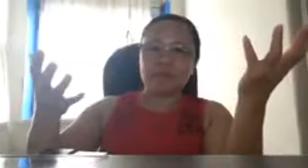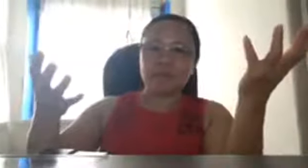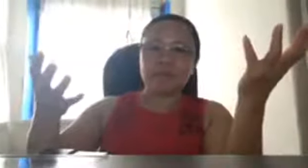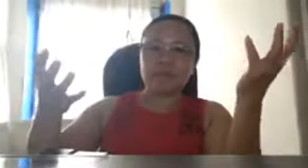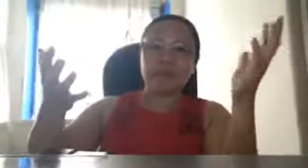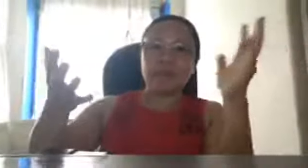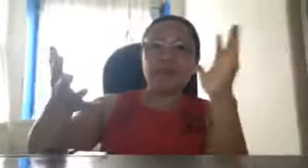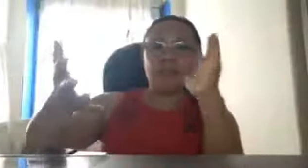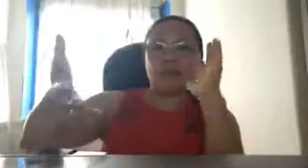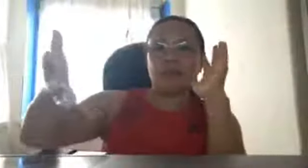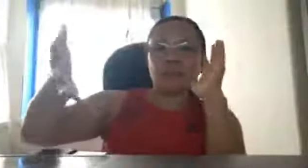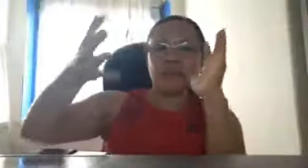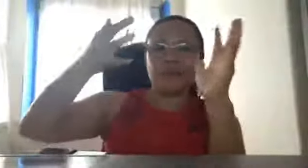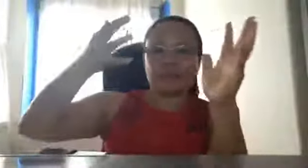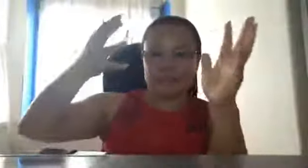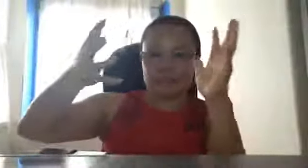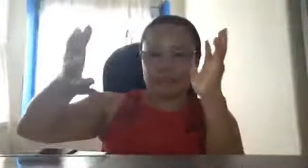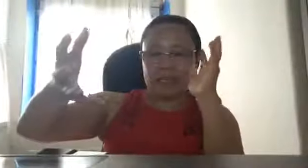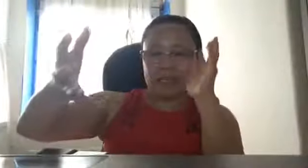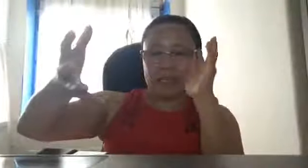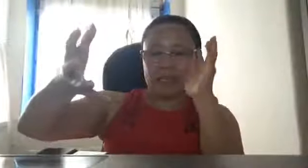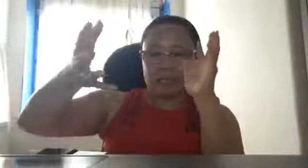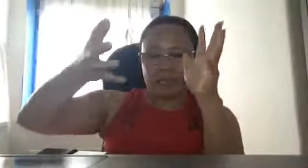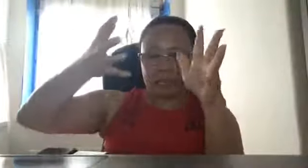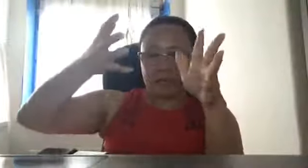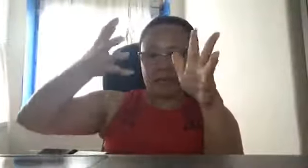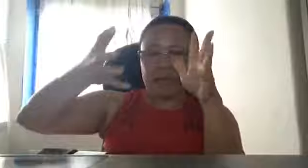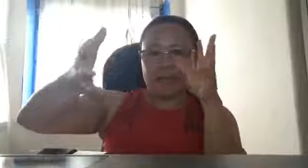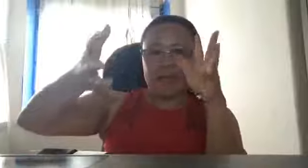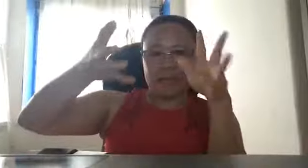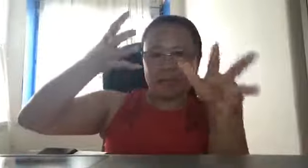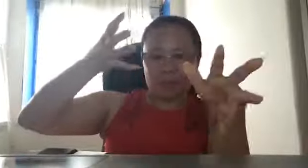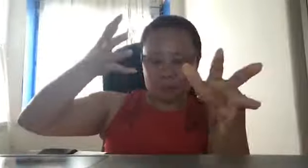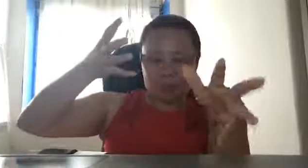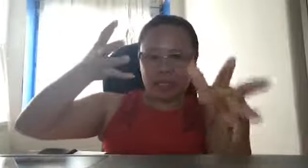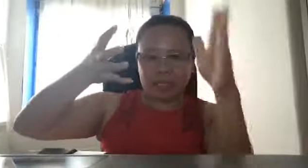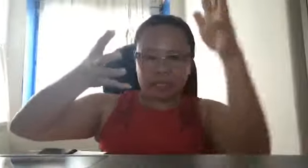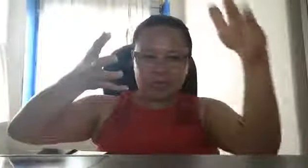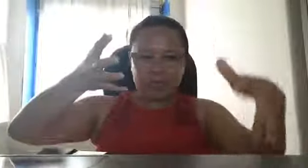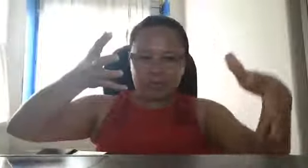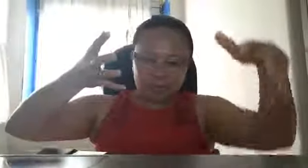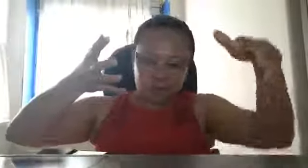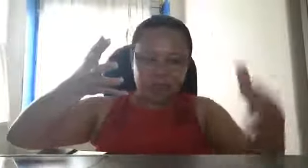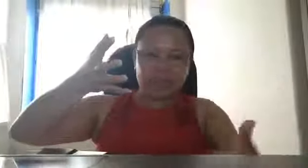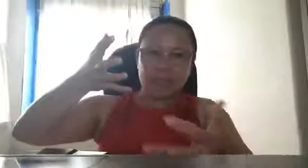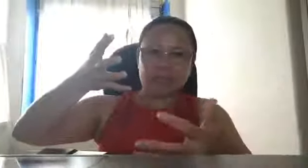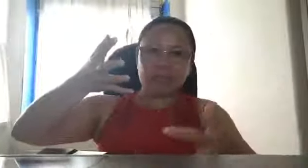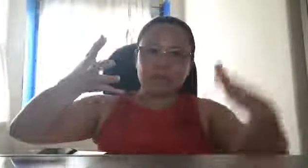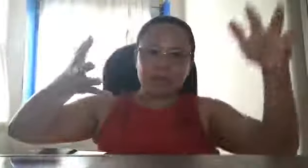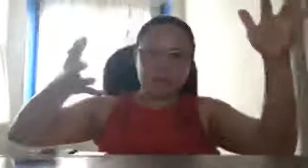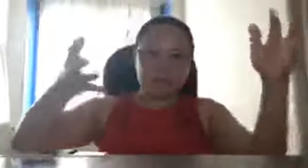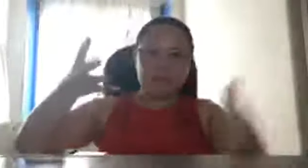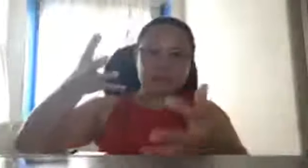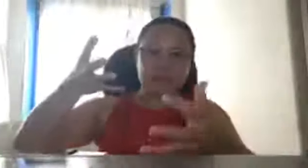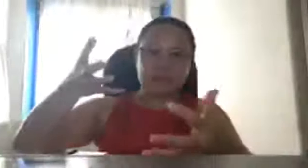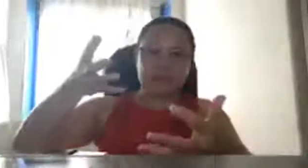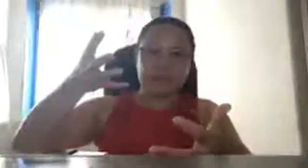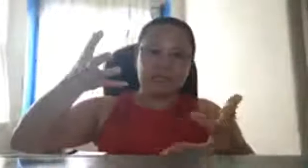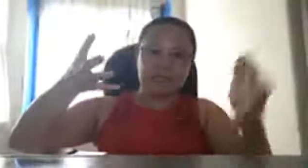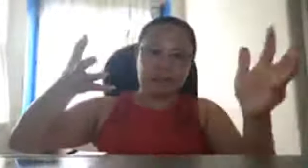missiles so ang ginawa ng China para hindi matuloy na mapasukan tayo dyan sa Pilipinas ng